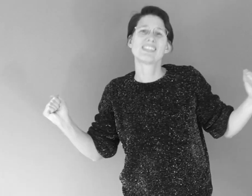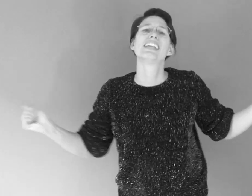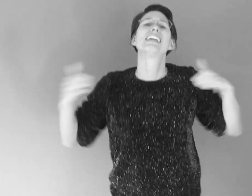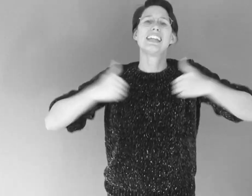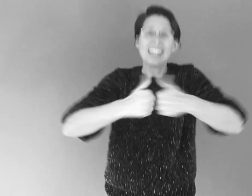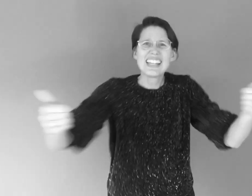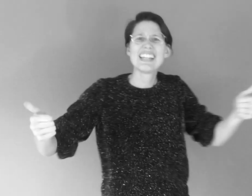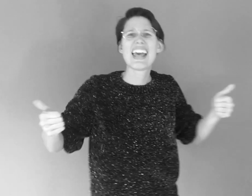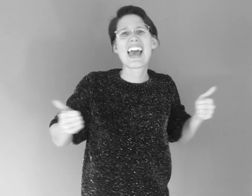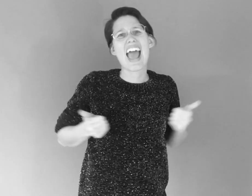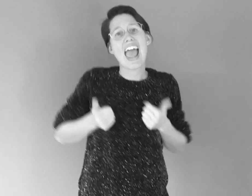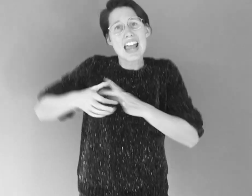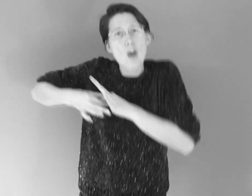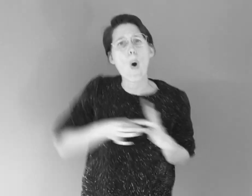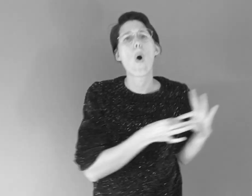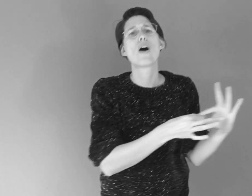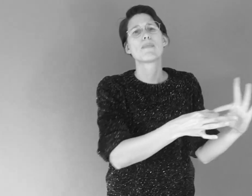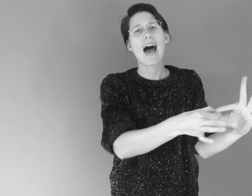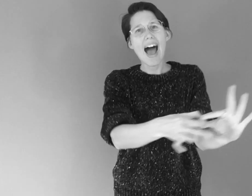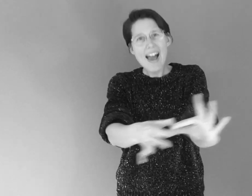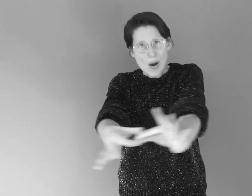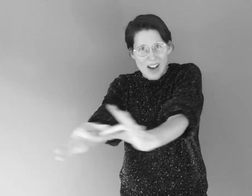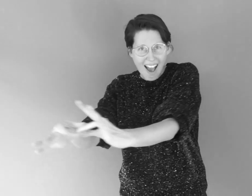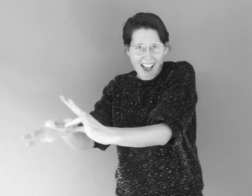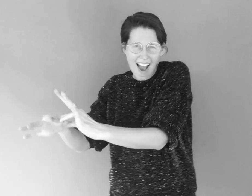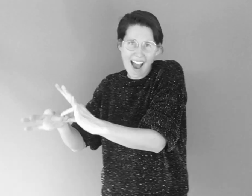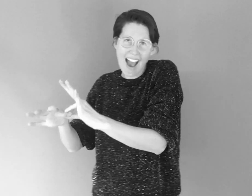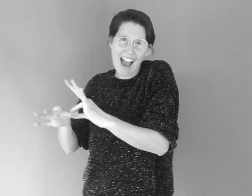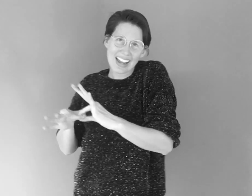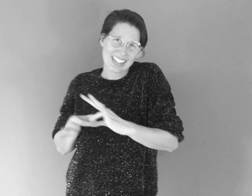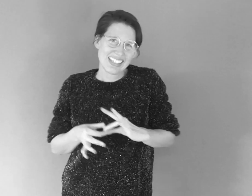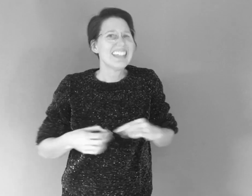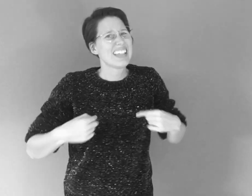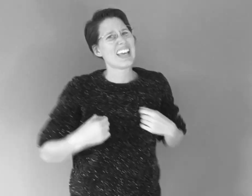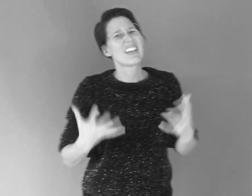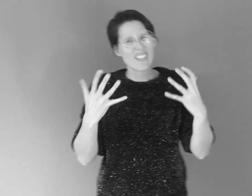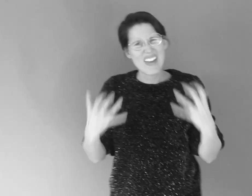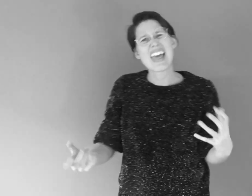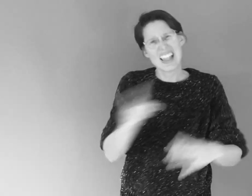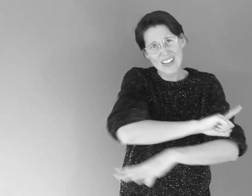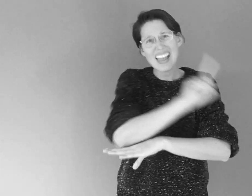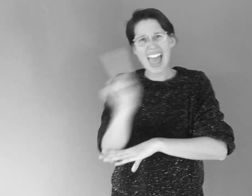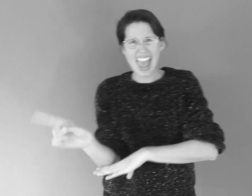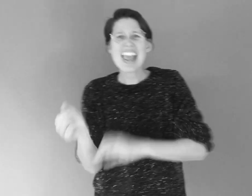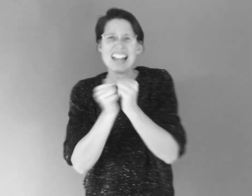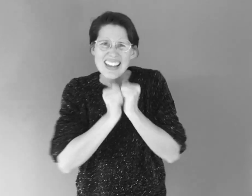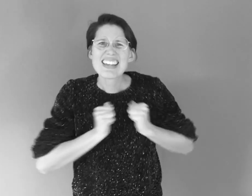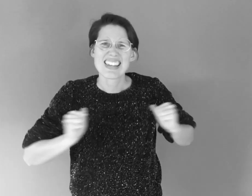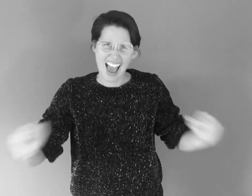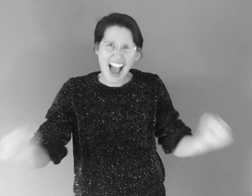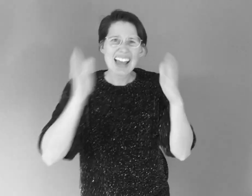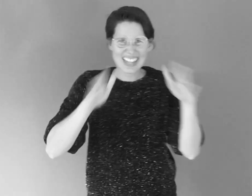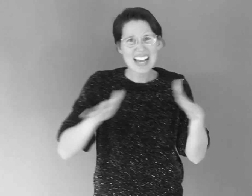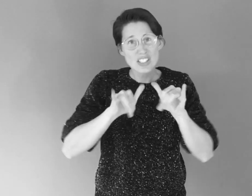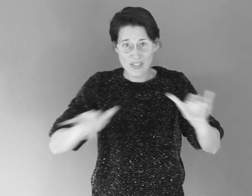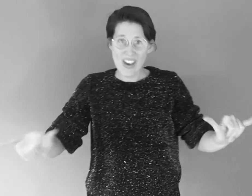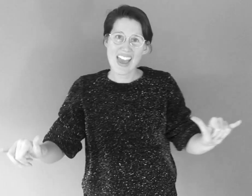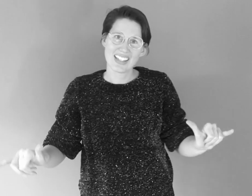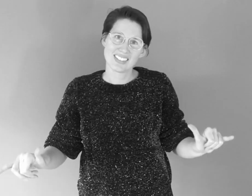Iedereen hoort bij elkaar, ik wil het hele jaar. Kerstfeest,